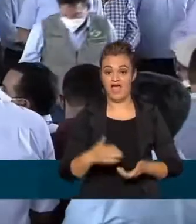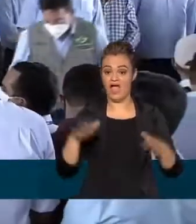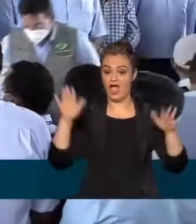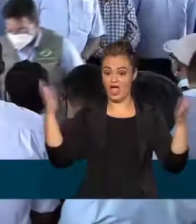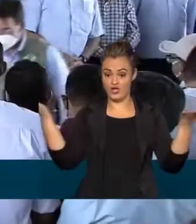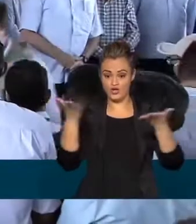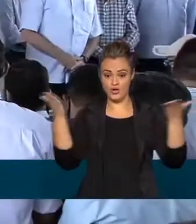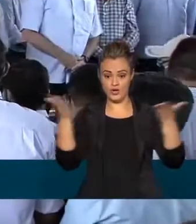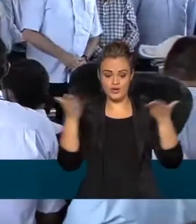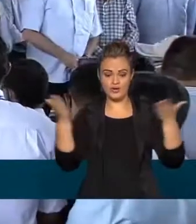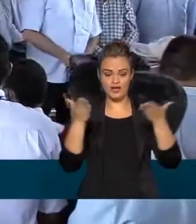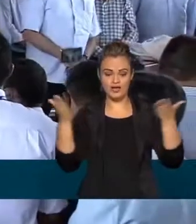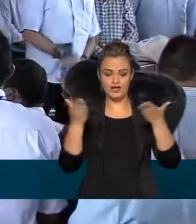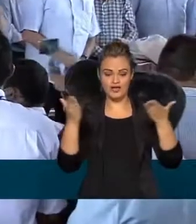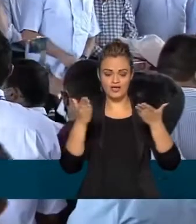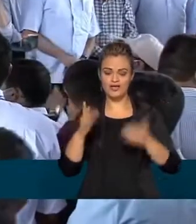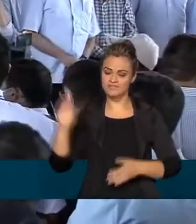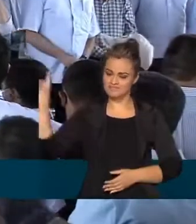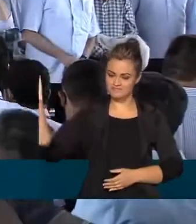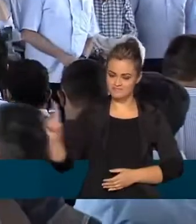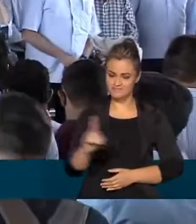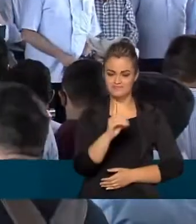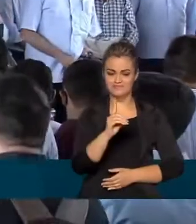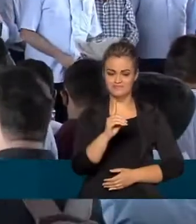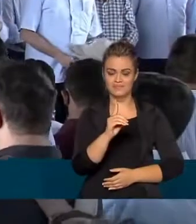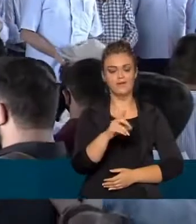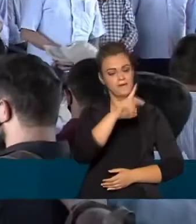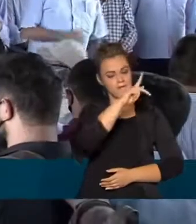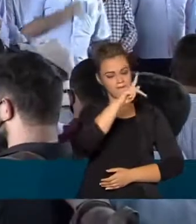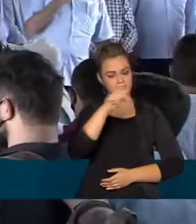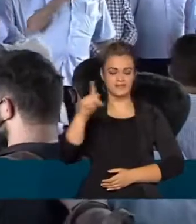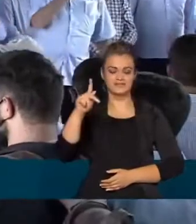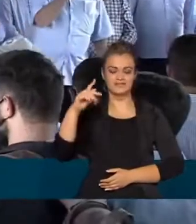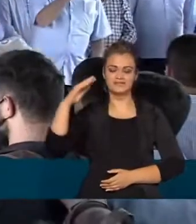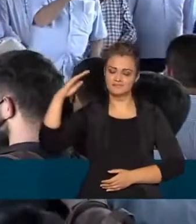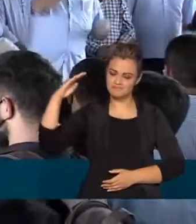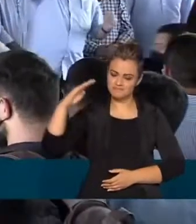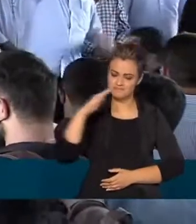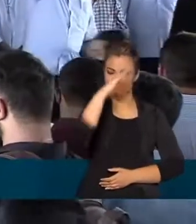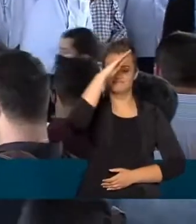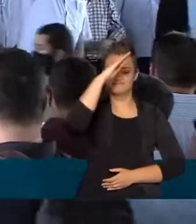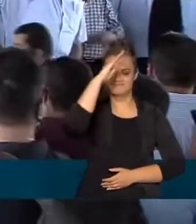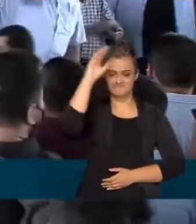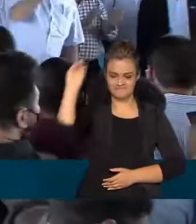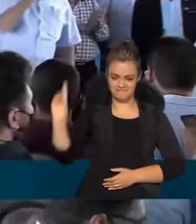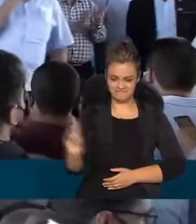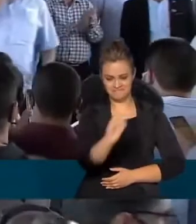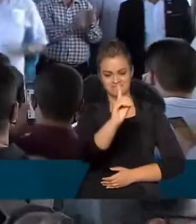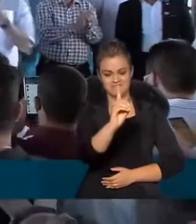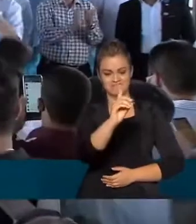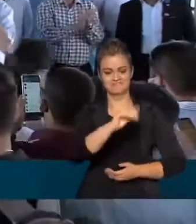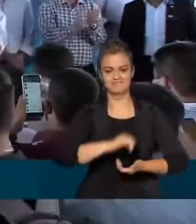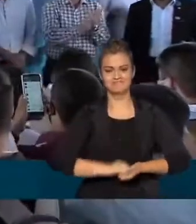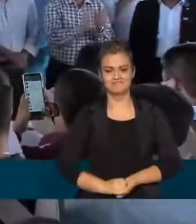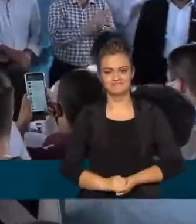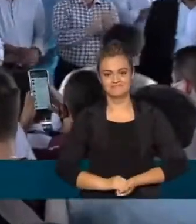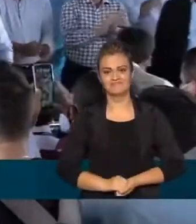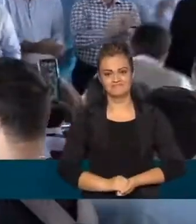Senhoras e senhores, com a palavra, o presidente da República, Jair Bolsonaro.